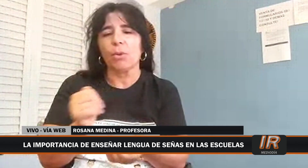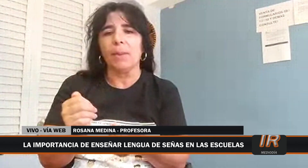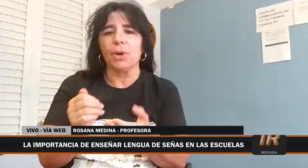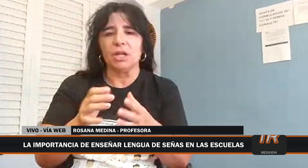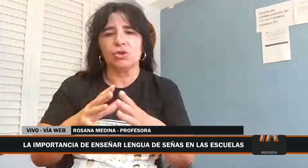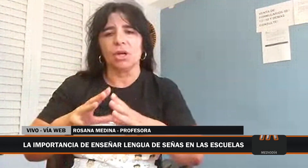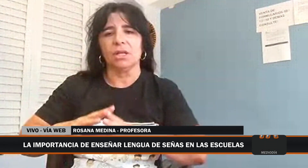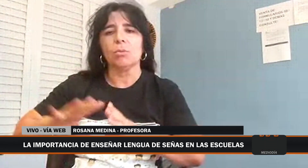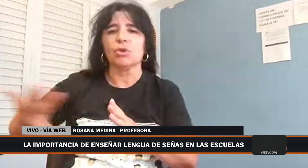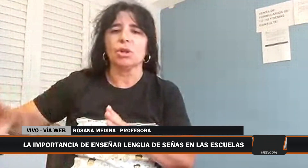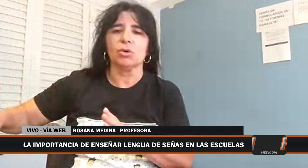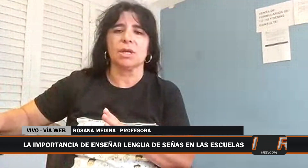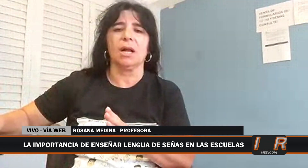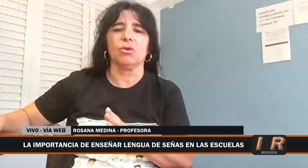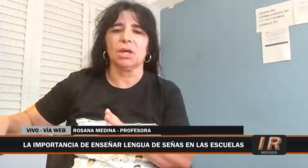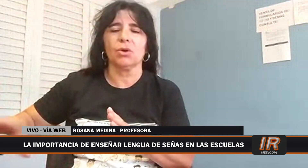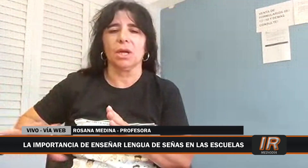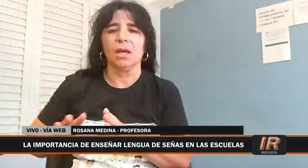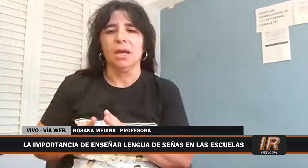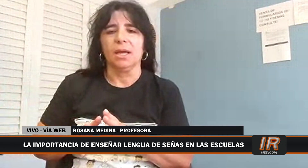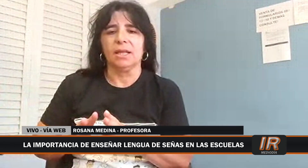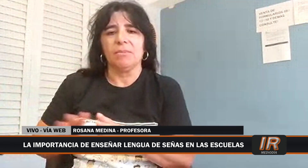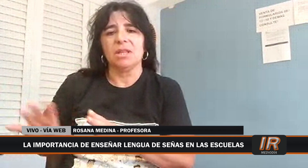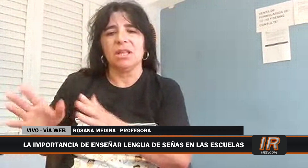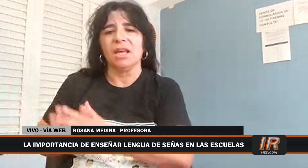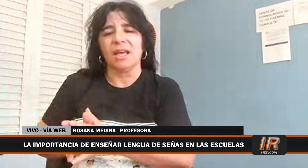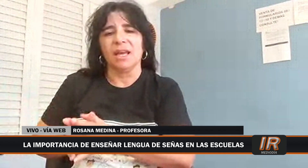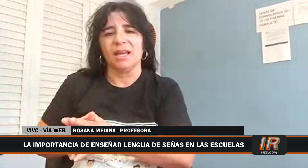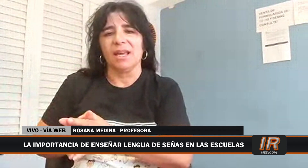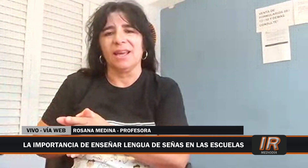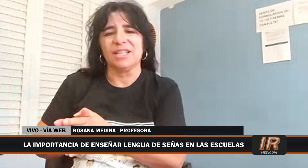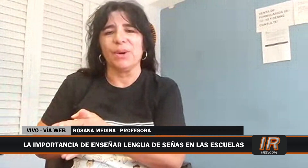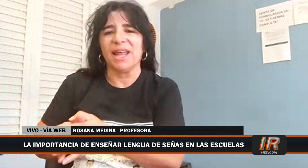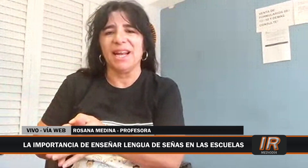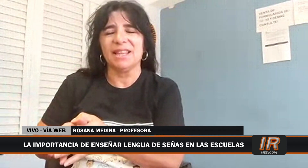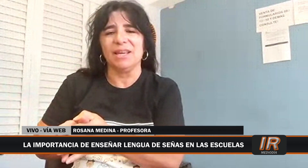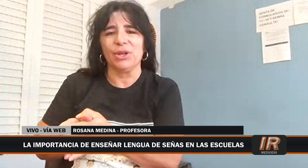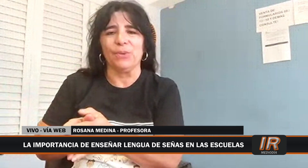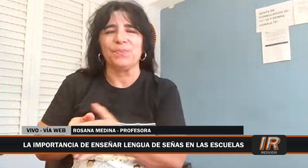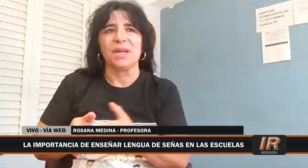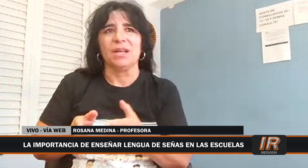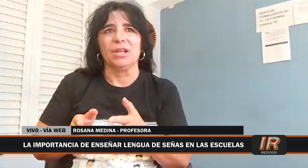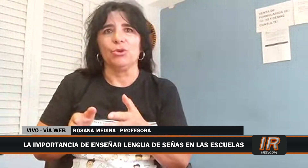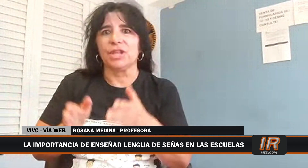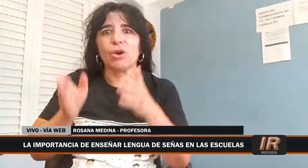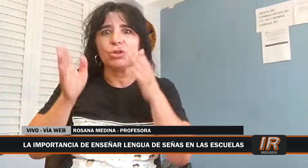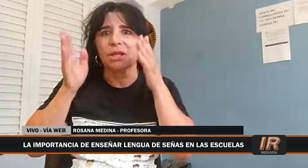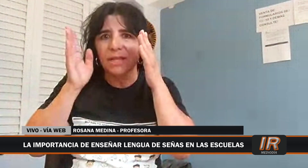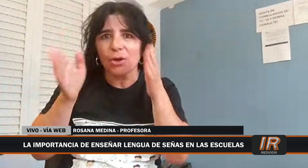más por el hecho de que tiene un montón de cosas al costado que también tiene que llevar adelante, y bueno, no está concentrado